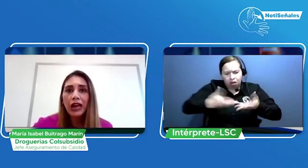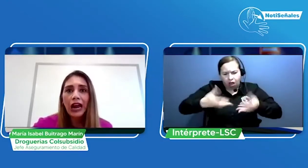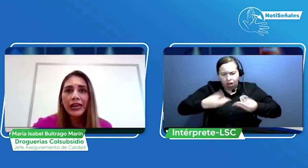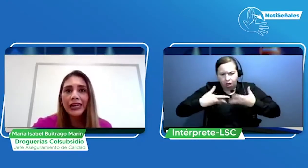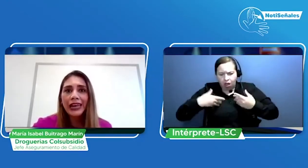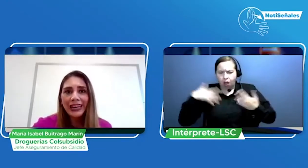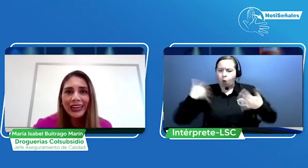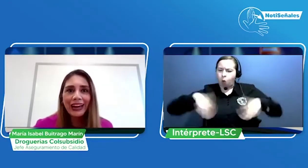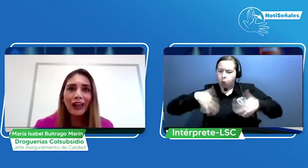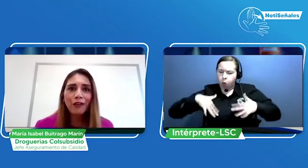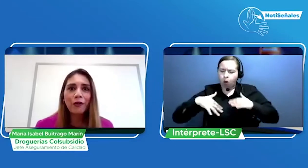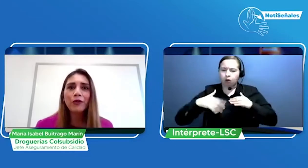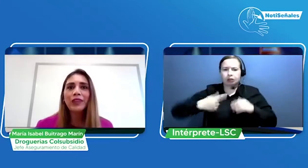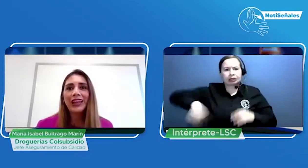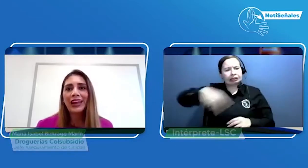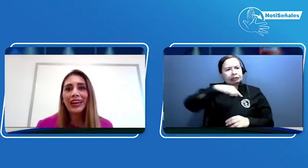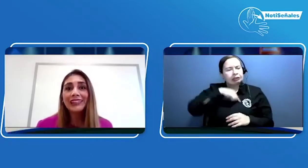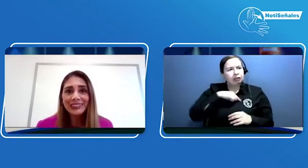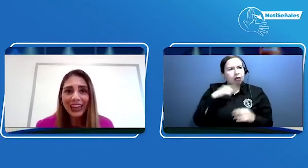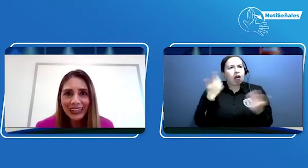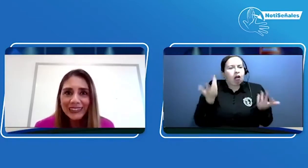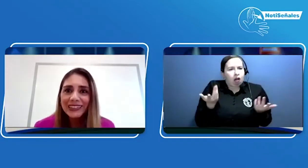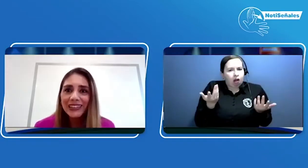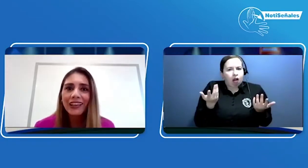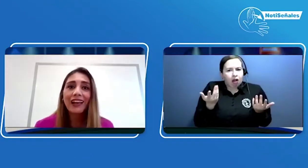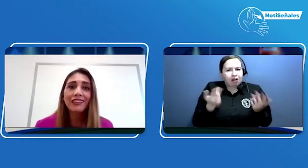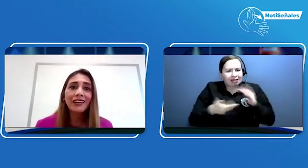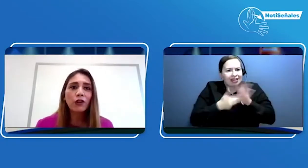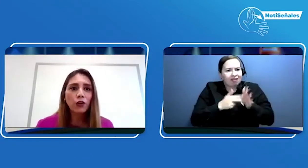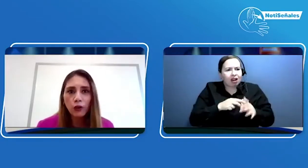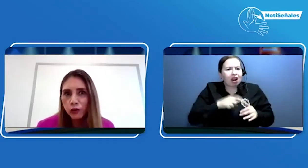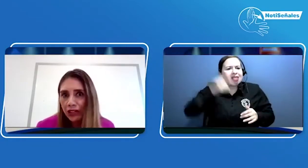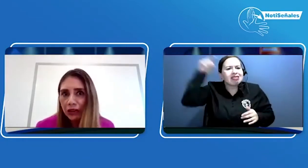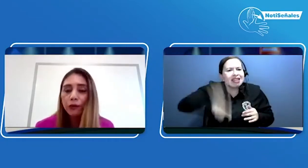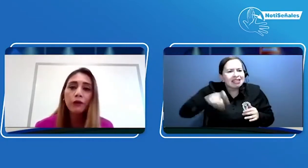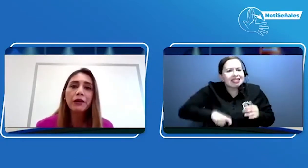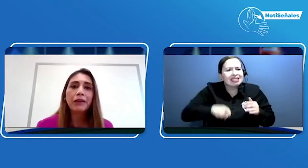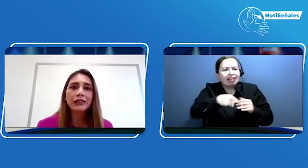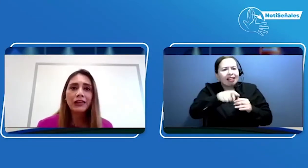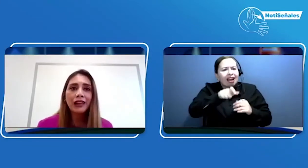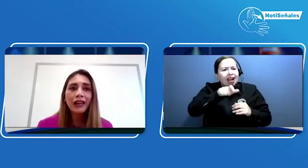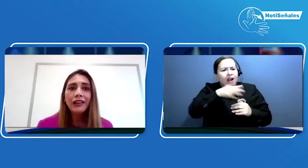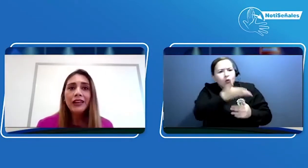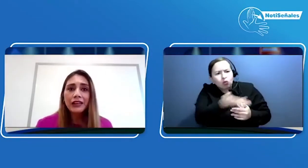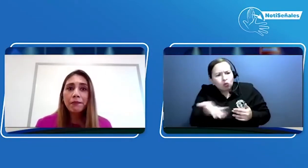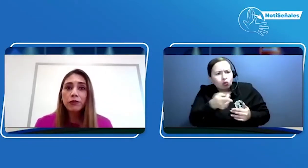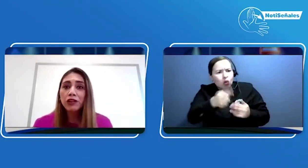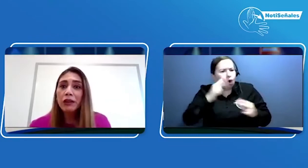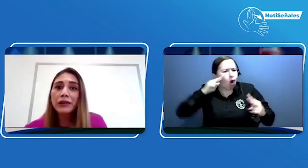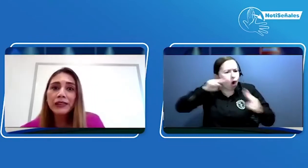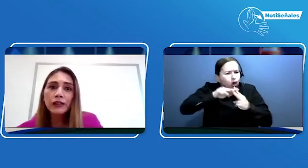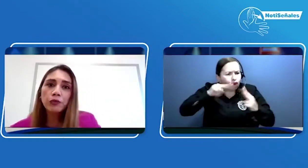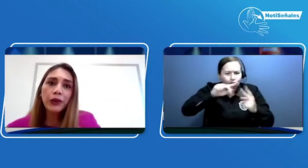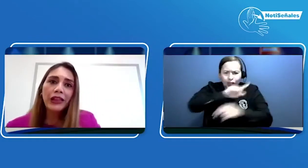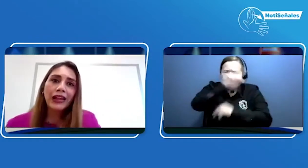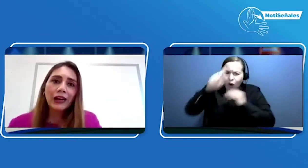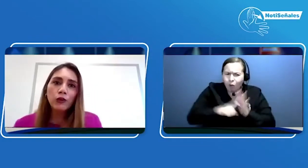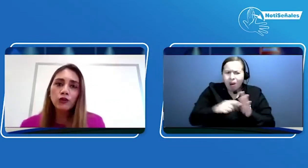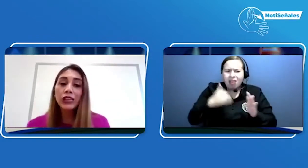hay que ir a donde está la necesidad quien conoce la problemática, quien posiblemente nos pueda dar luz de